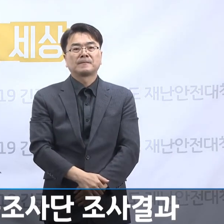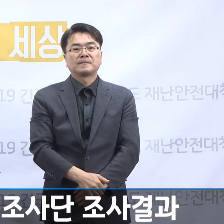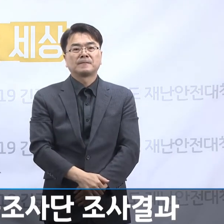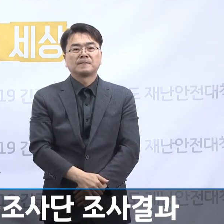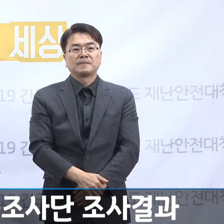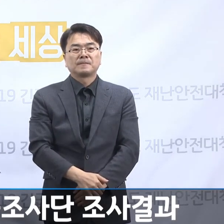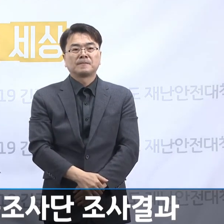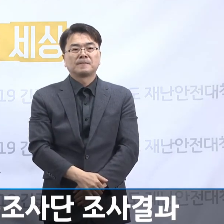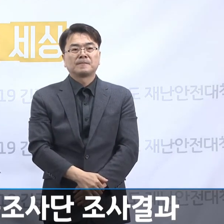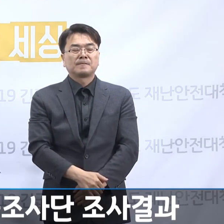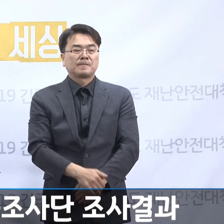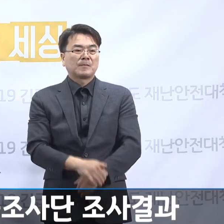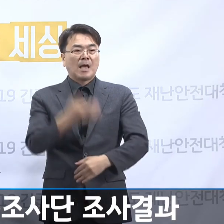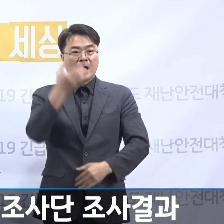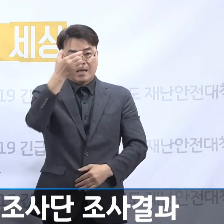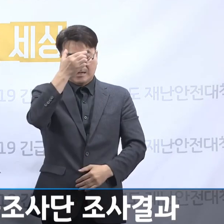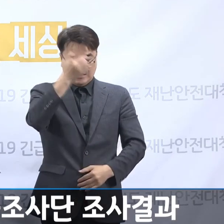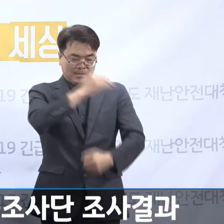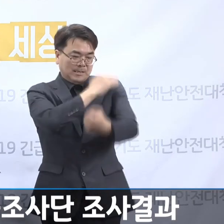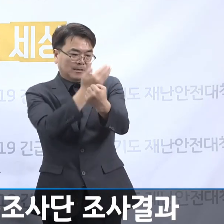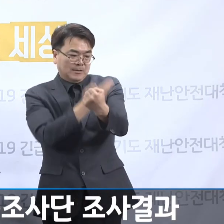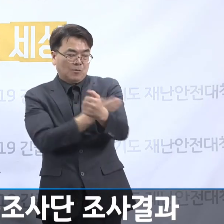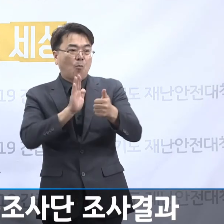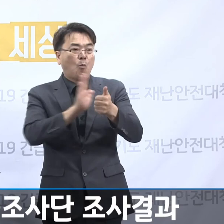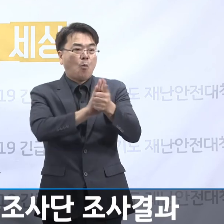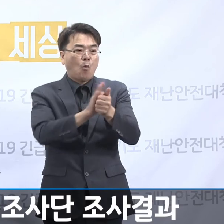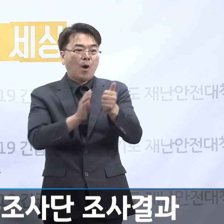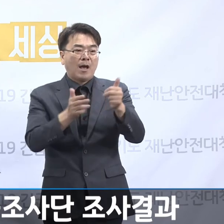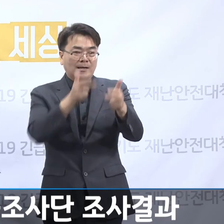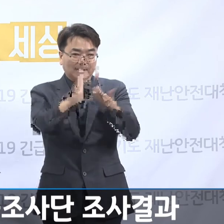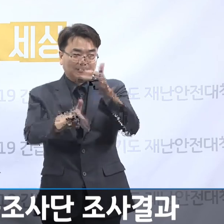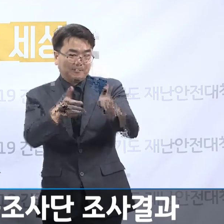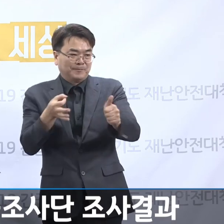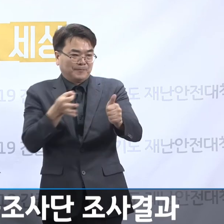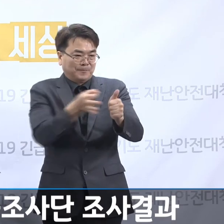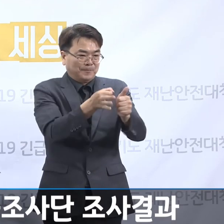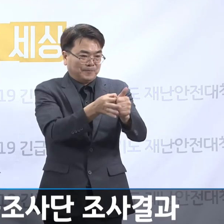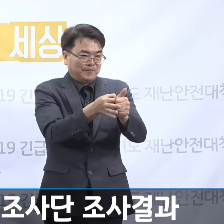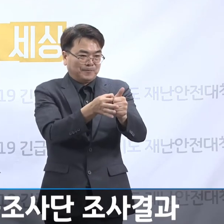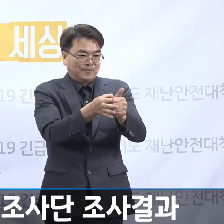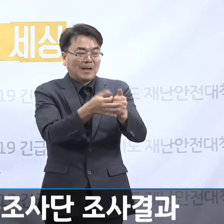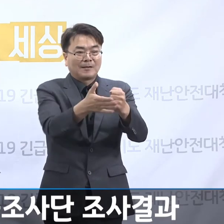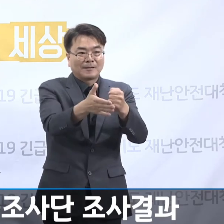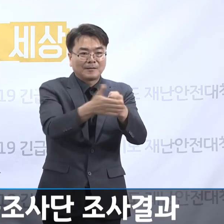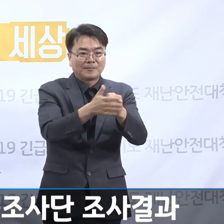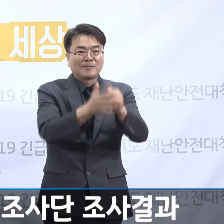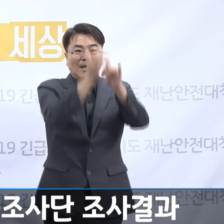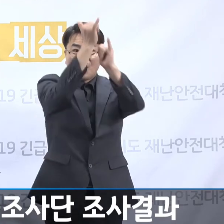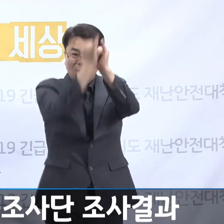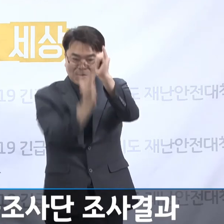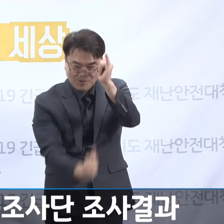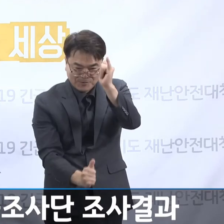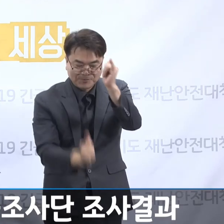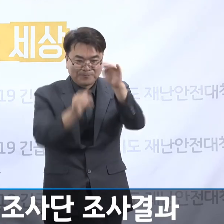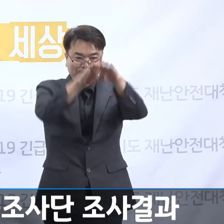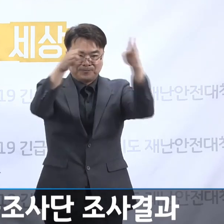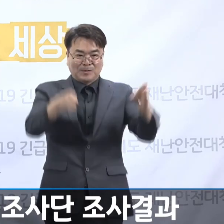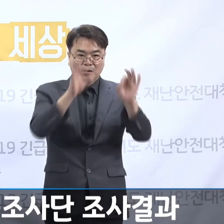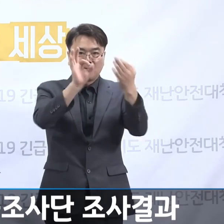기능 보강사업비 지원을 받아서 건설된 역사관 일부의 공사는 부실공사였습니다.